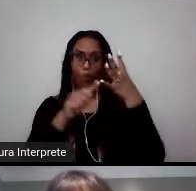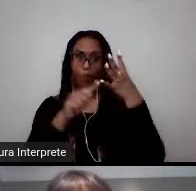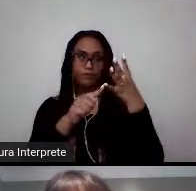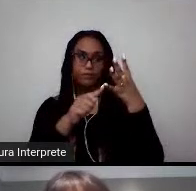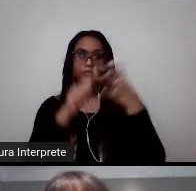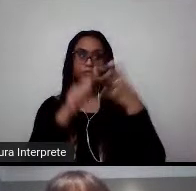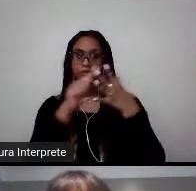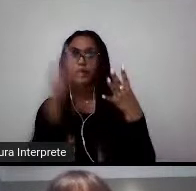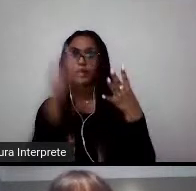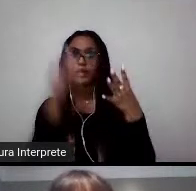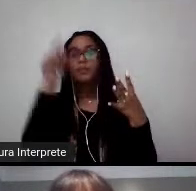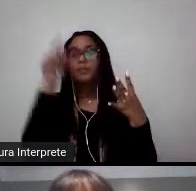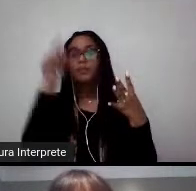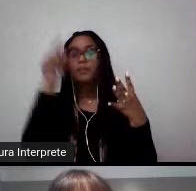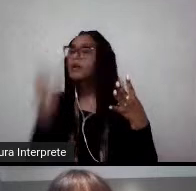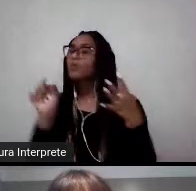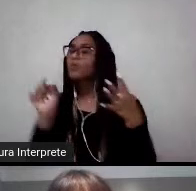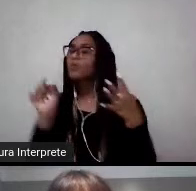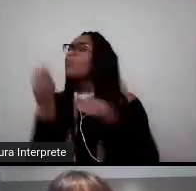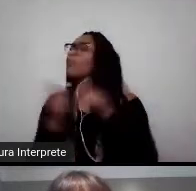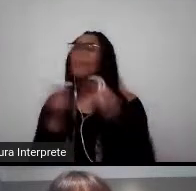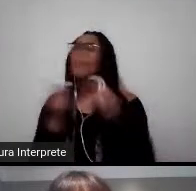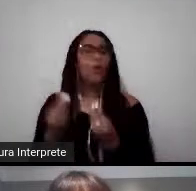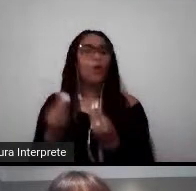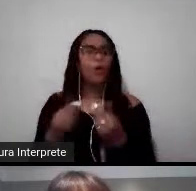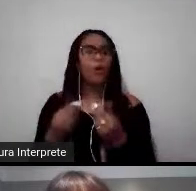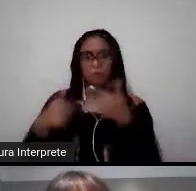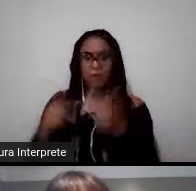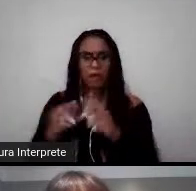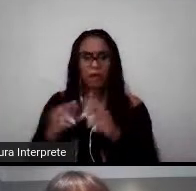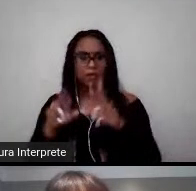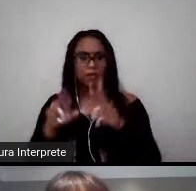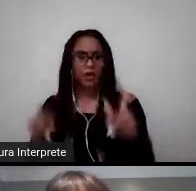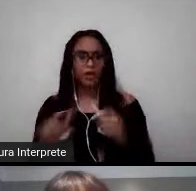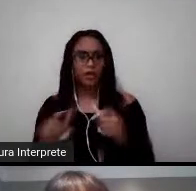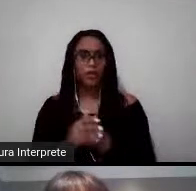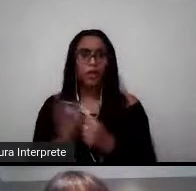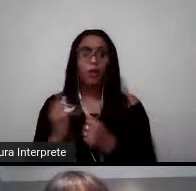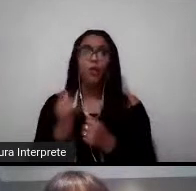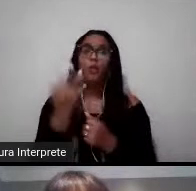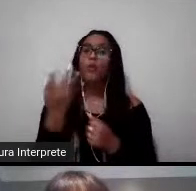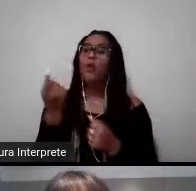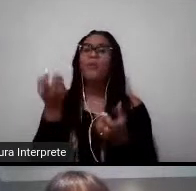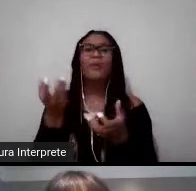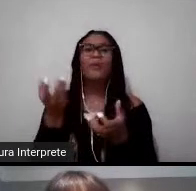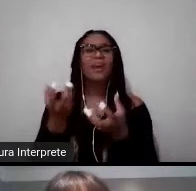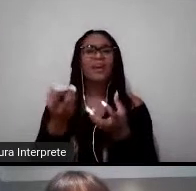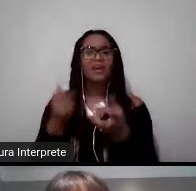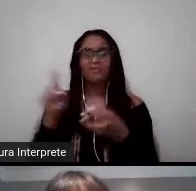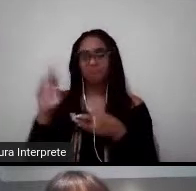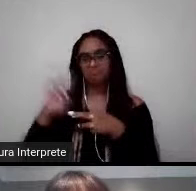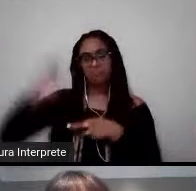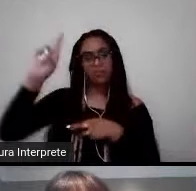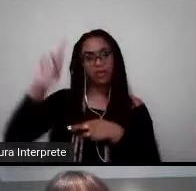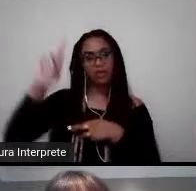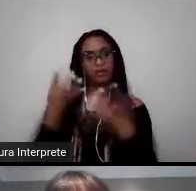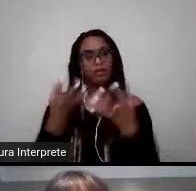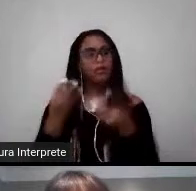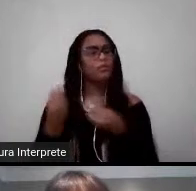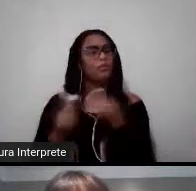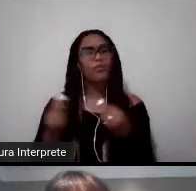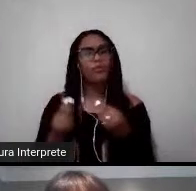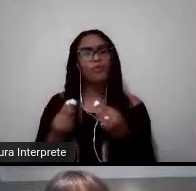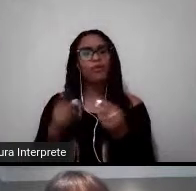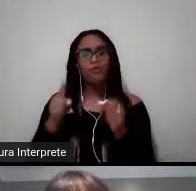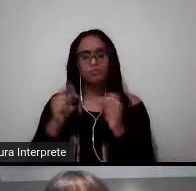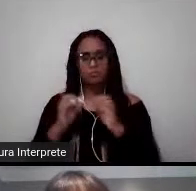Além das suas notas, da sua experiência de trabalho, eles querem saber qual o seu potencial de liderança, qual o seu potencial de criar